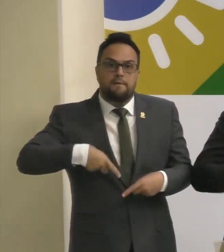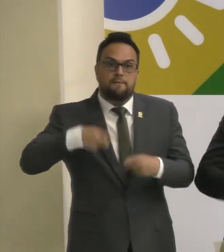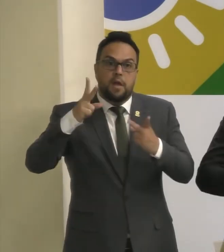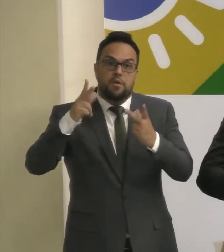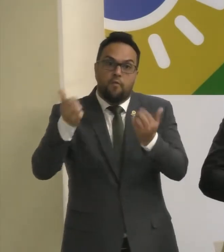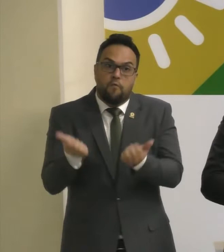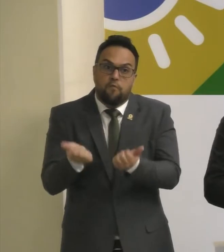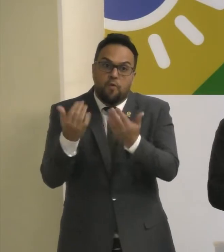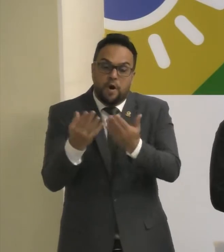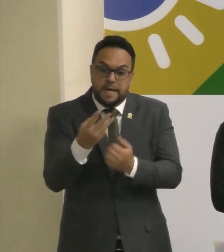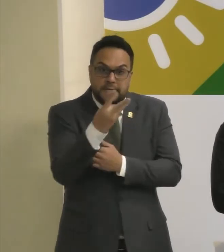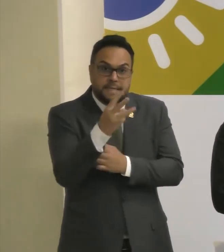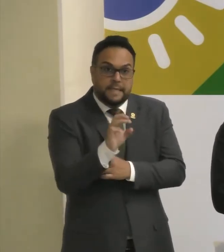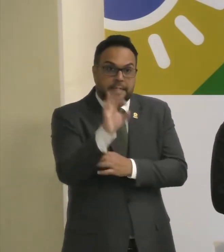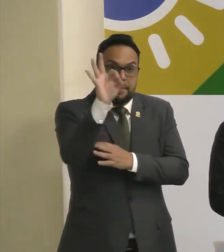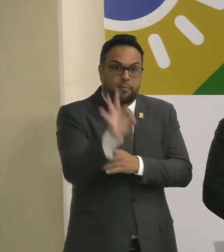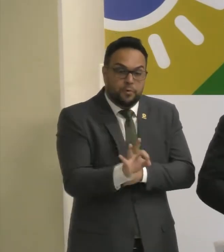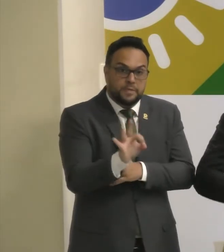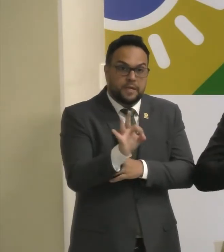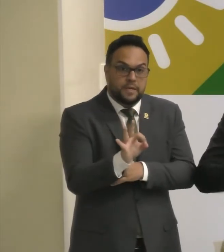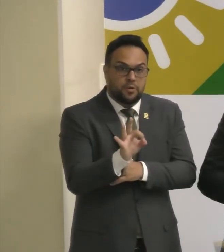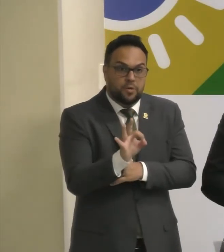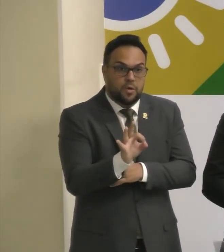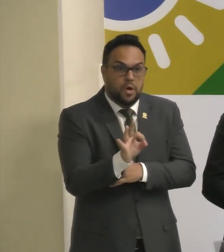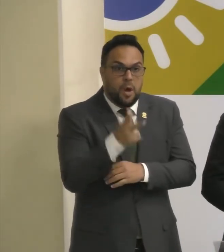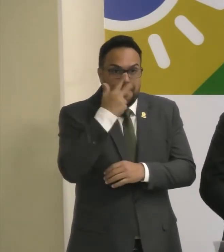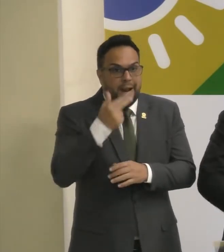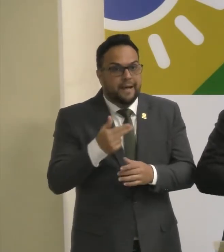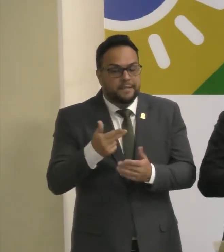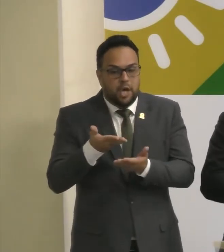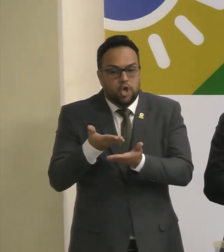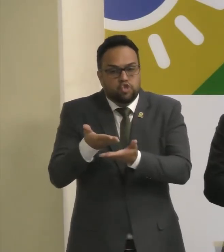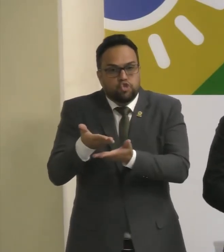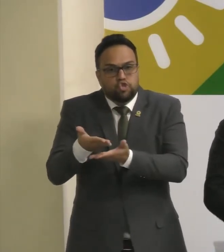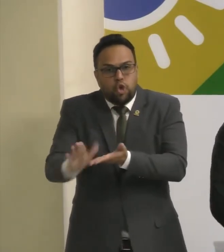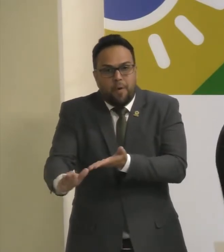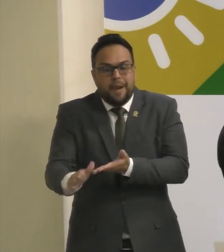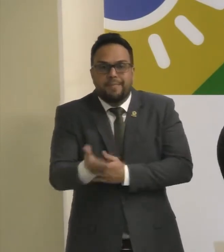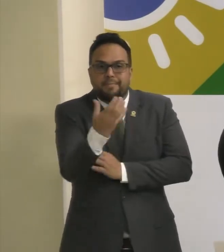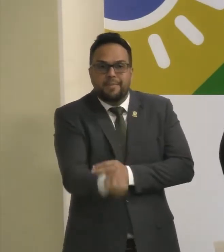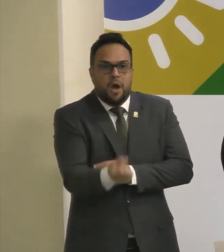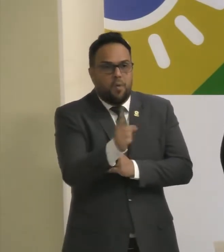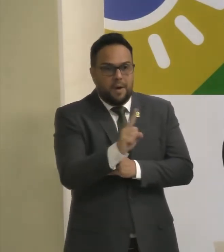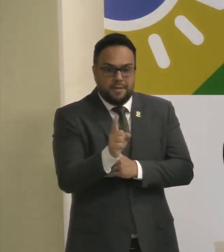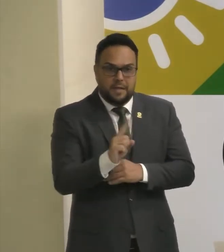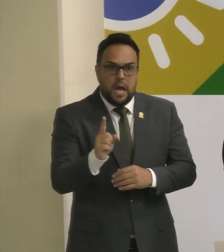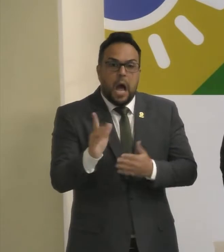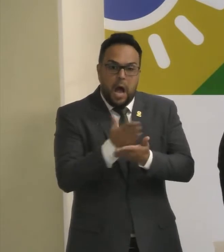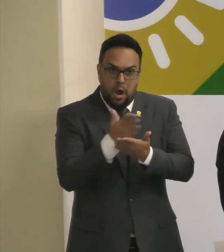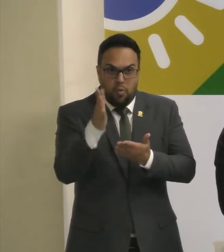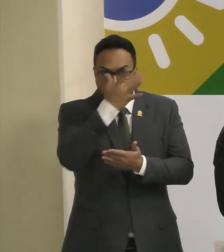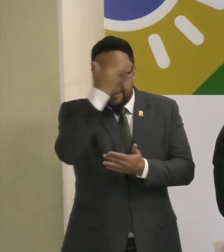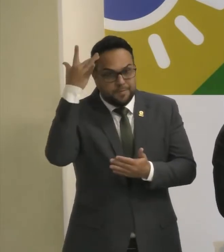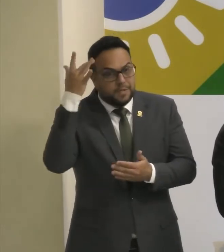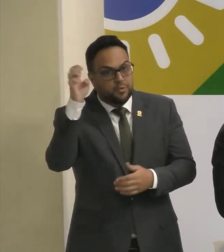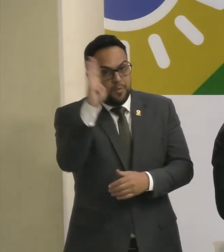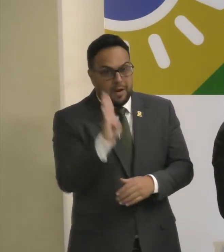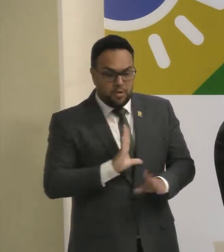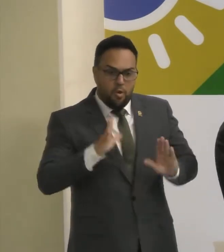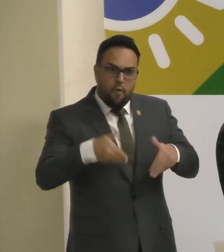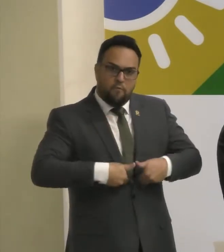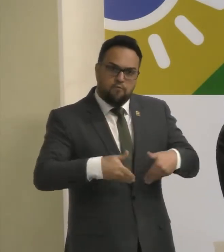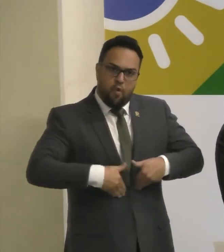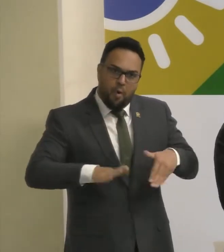que 30% de tudo que nós produzimos seja desperdiçado, não é admissível que ainda exista brasileiro passando fome nesse Brasil.